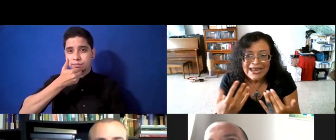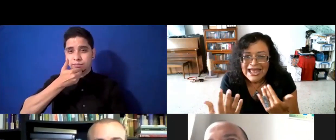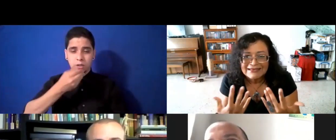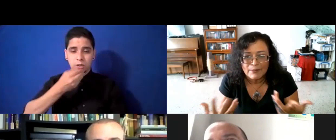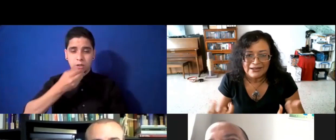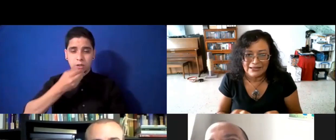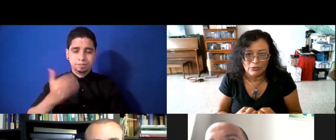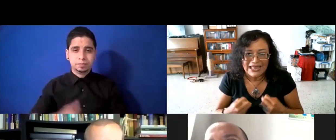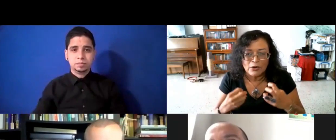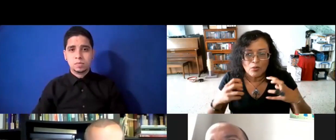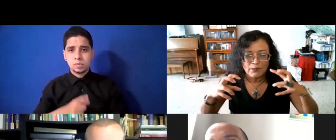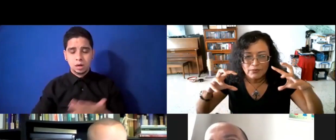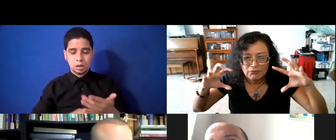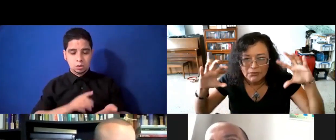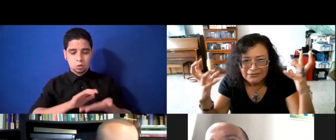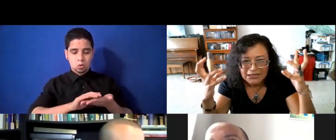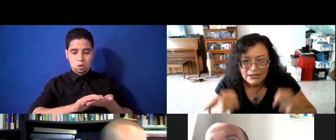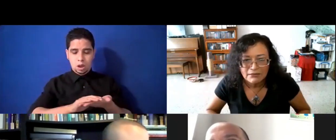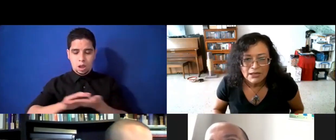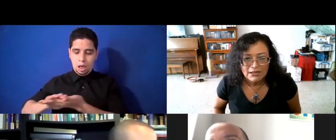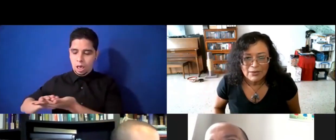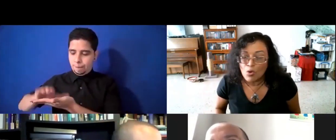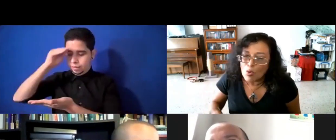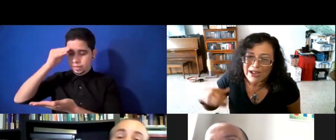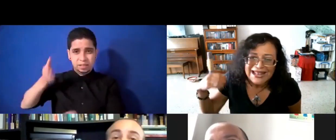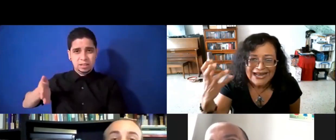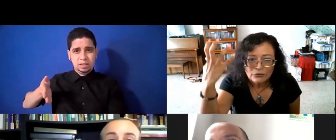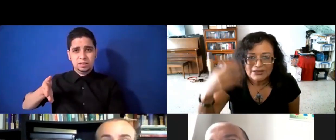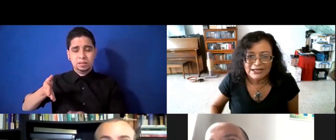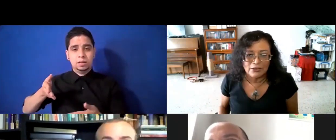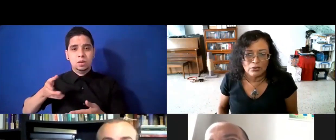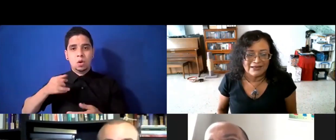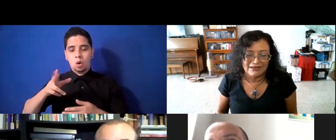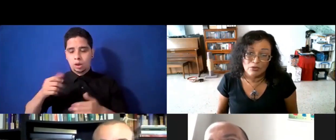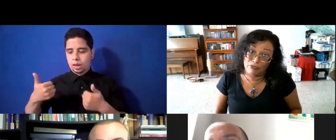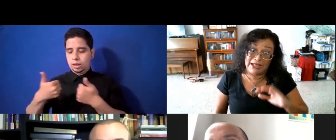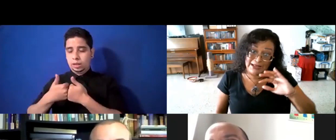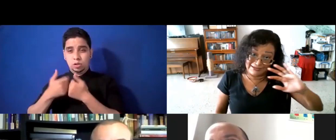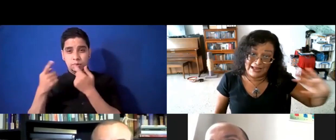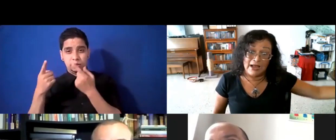¿qué has aprendido? ¿Hay algo así, o qué reto has tenido, que ha sido fuera de que sea,